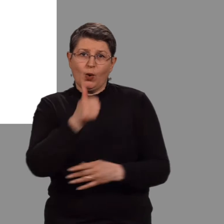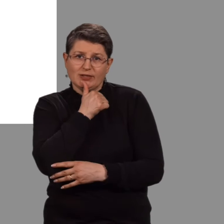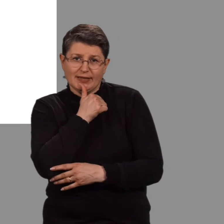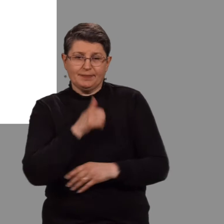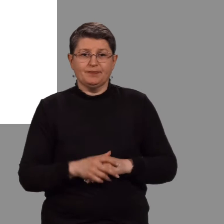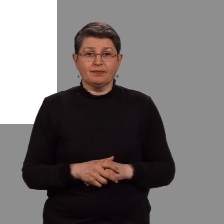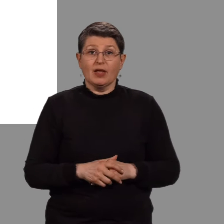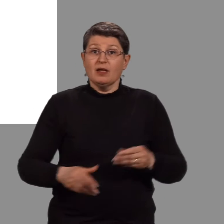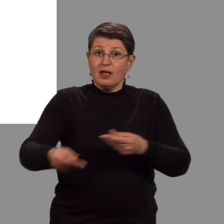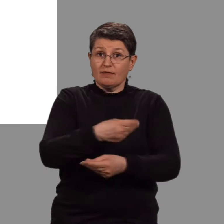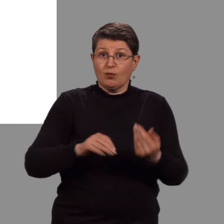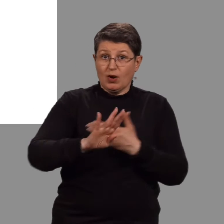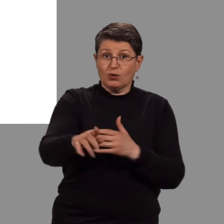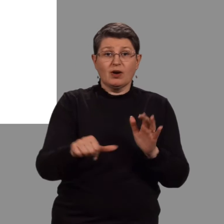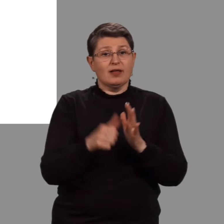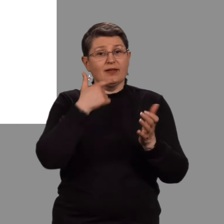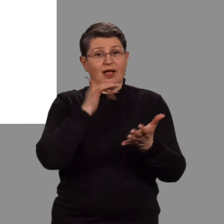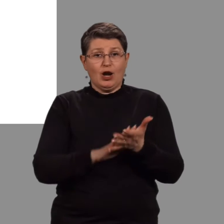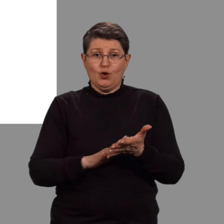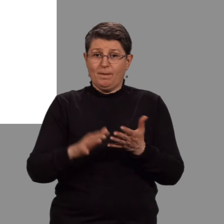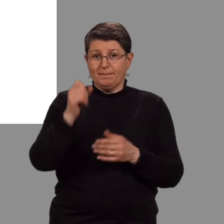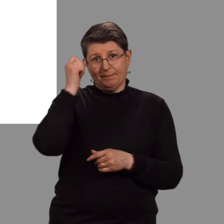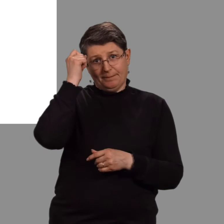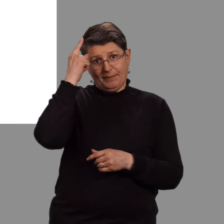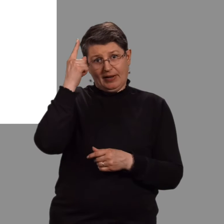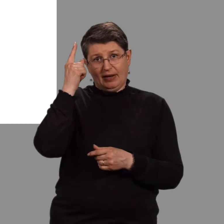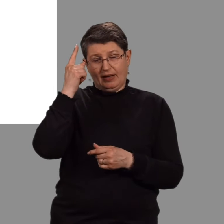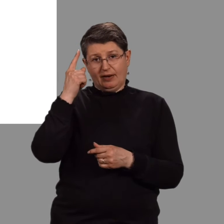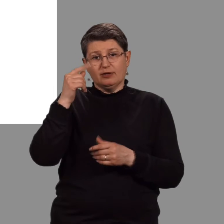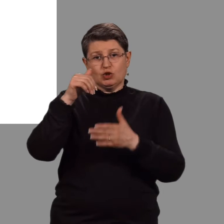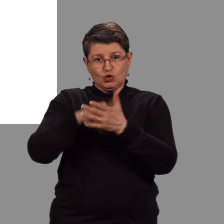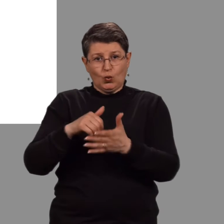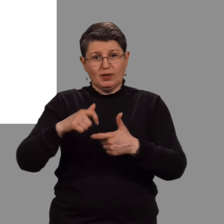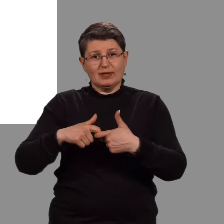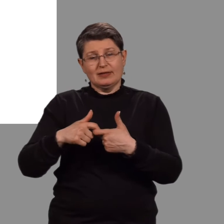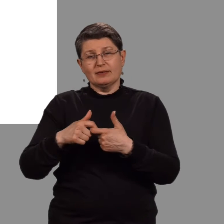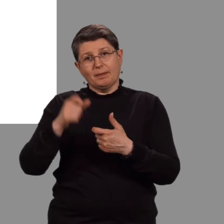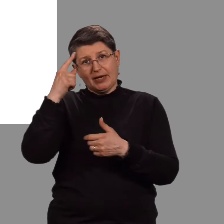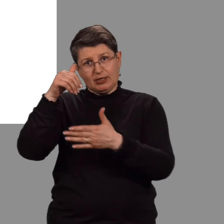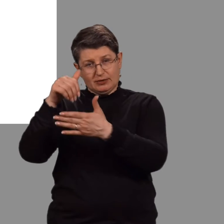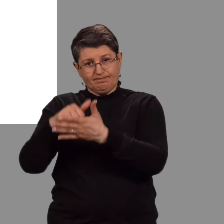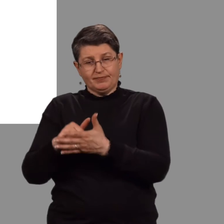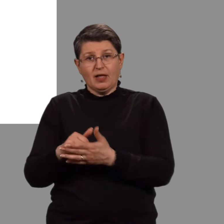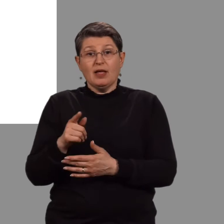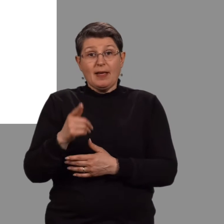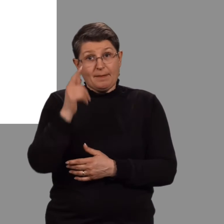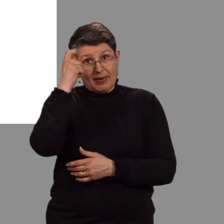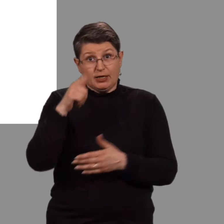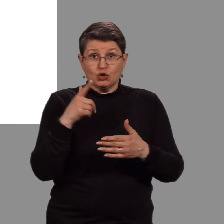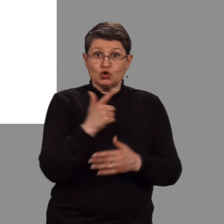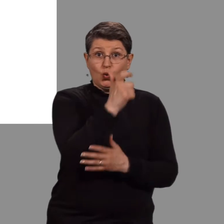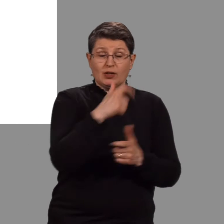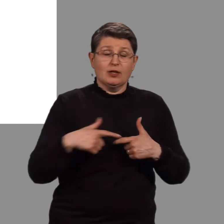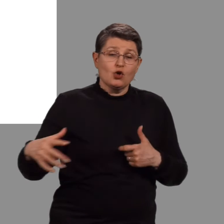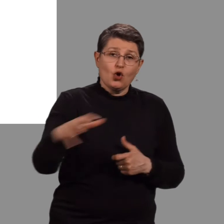áætlinn er aðla fjallaði menningarsogk undir málaflokki áttjón þrjú menningar sjóðir. Þó byrðast markmið menningarsognar í öllum